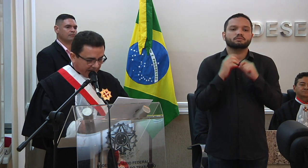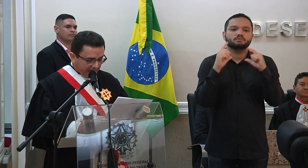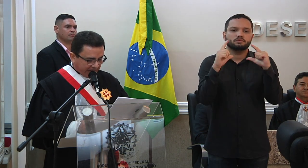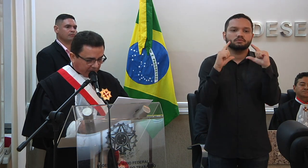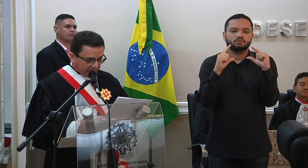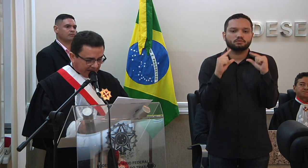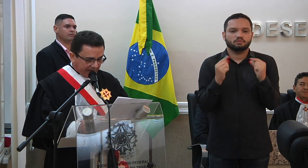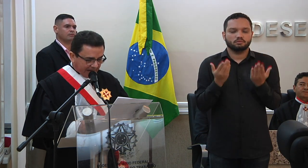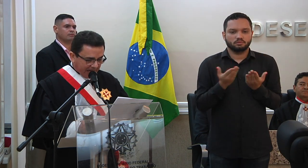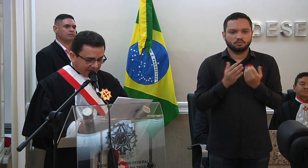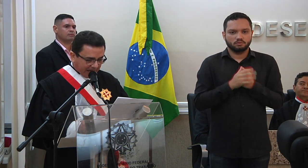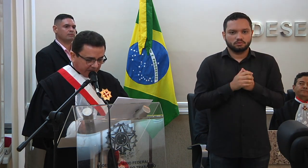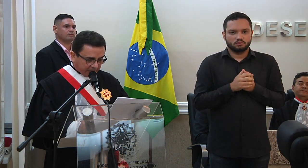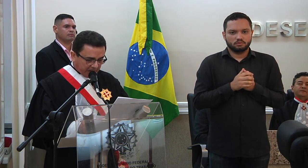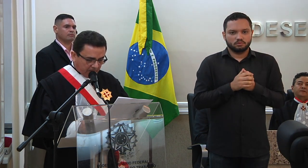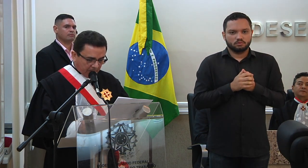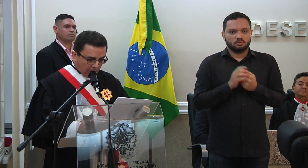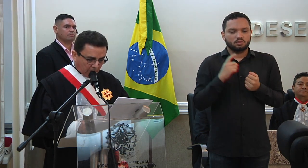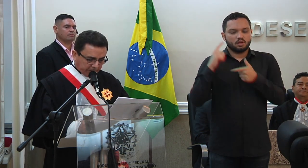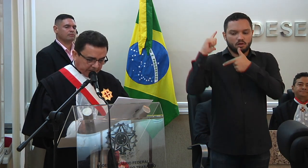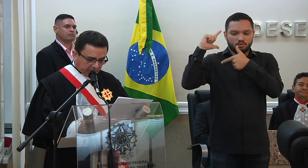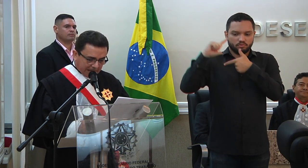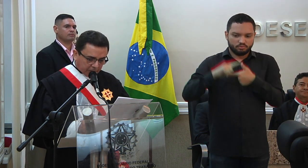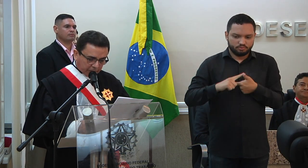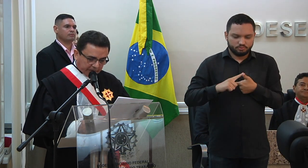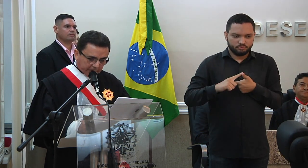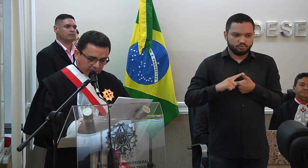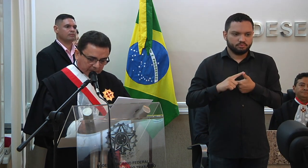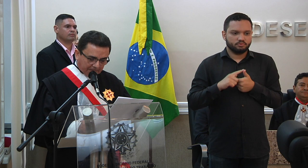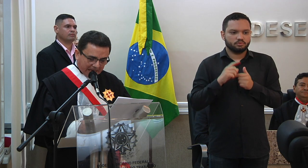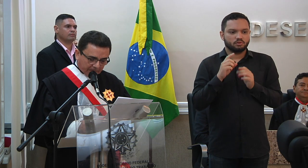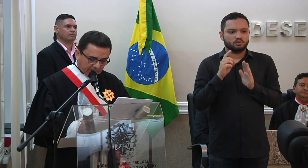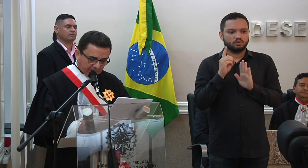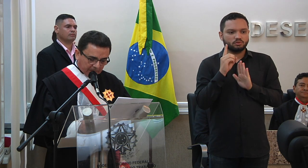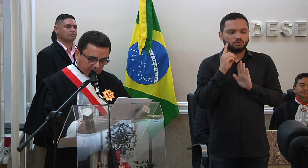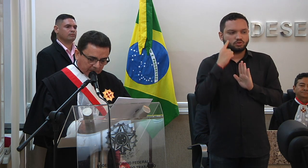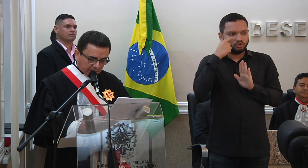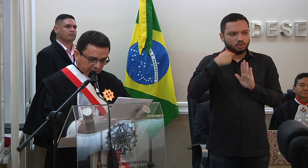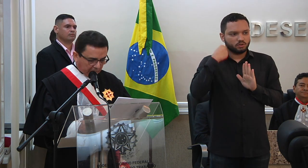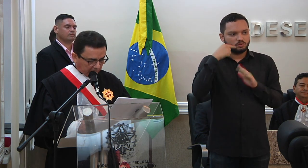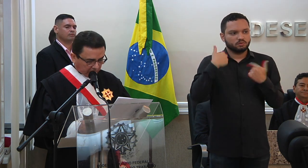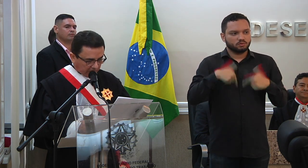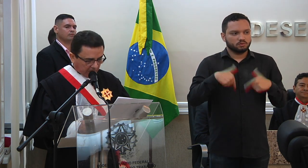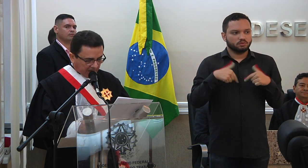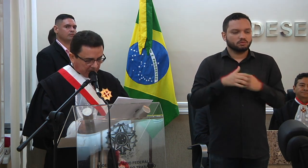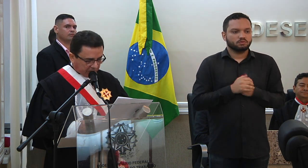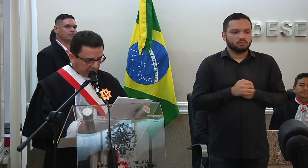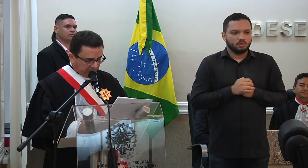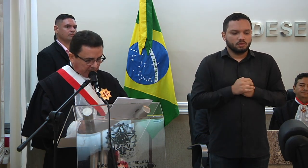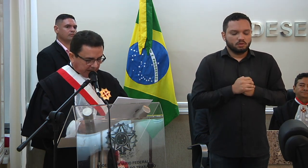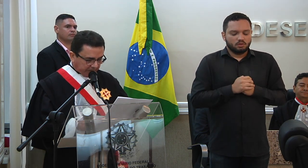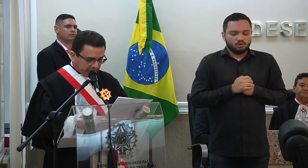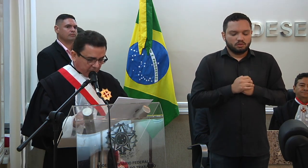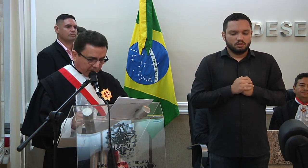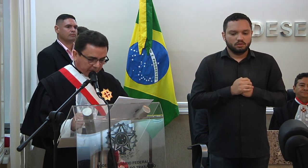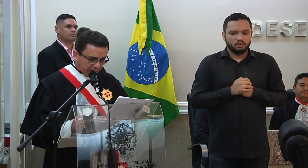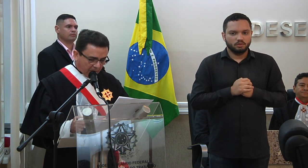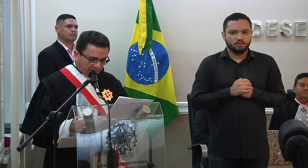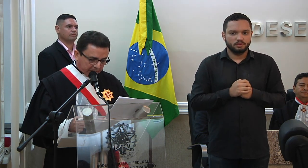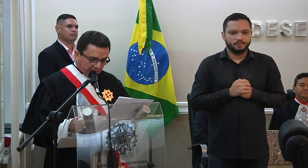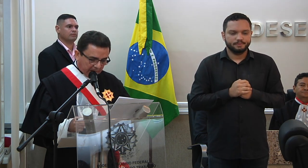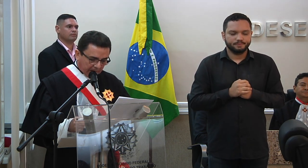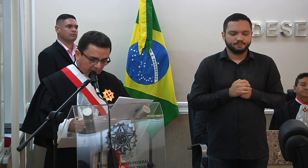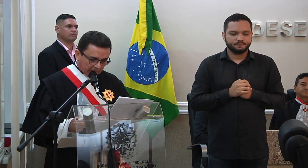tal realidade está ligada à tradição conceitual do direito do trabalho sem contudo permitir que essas